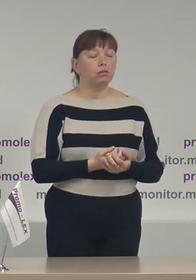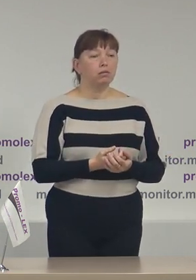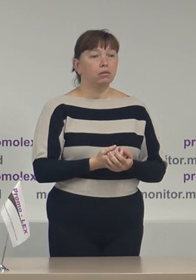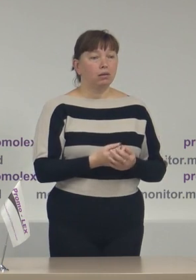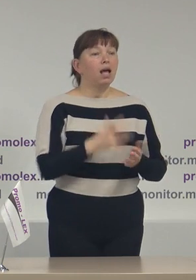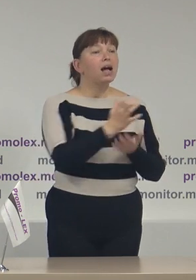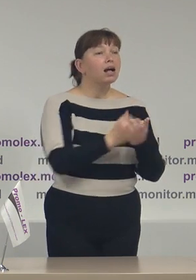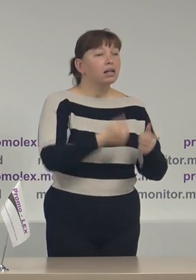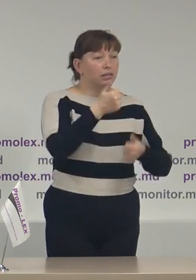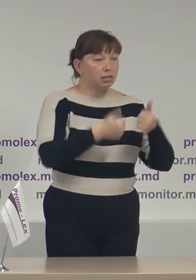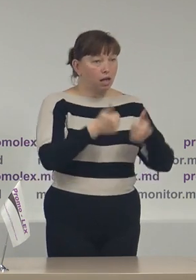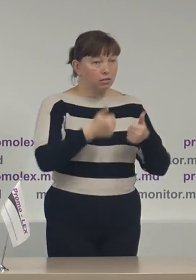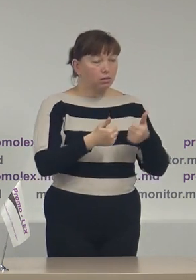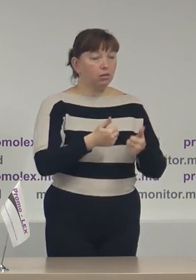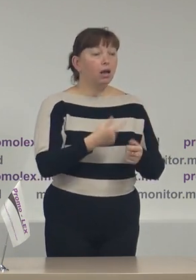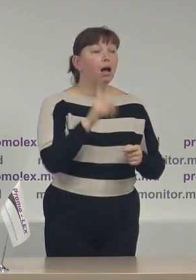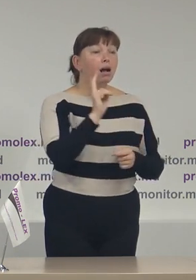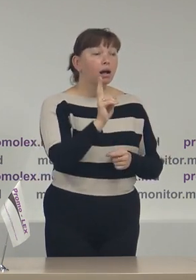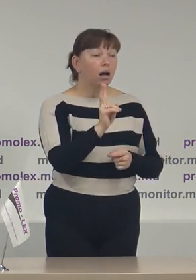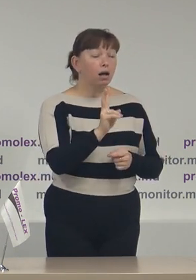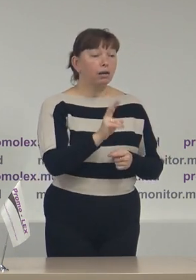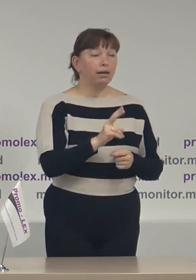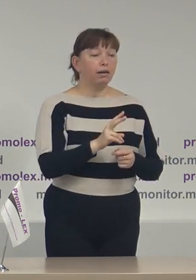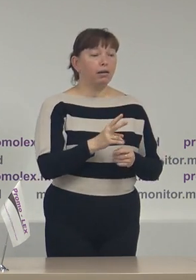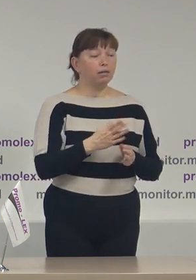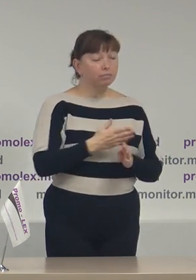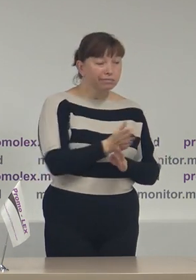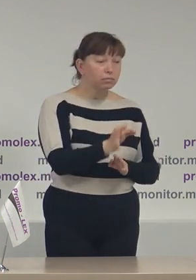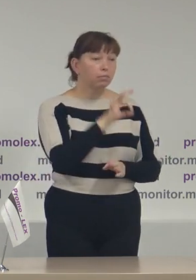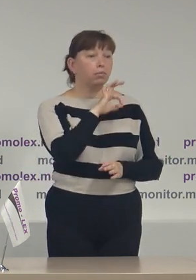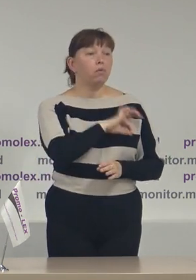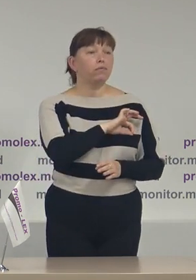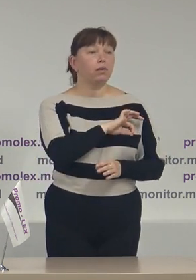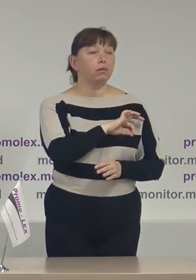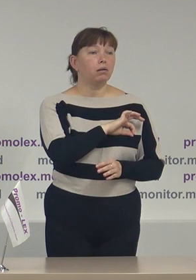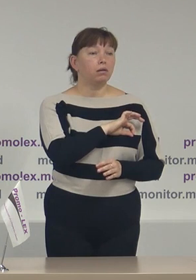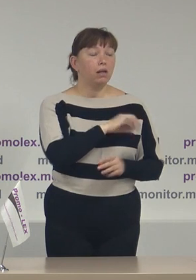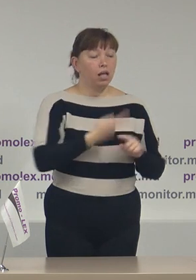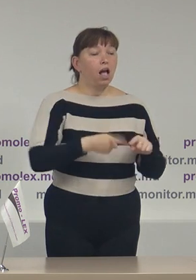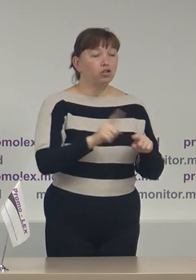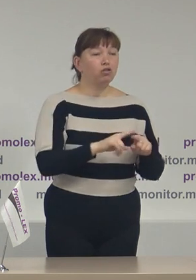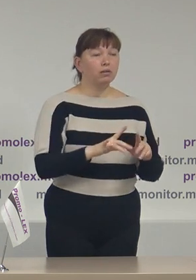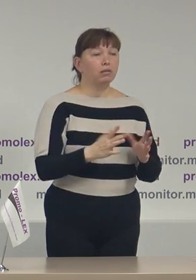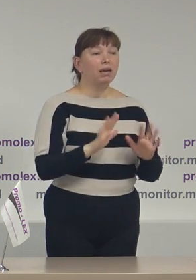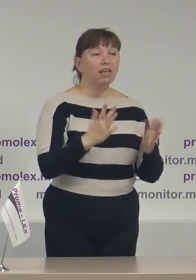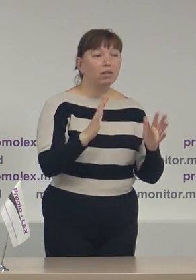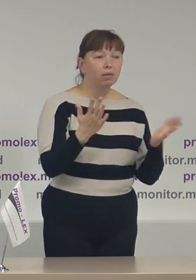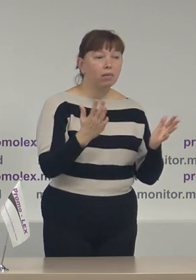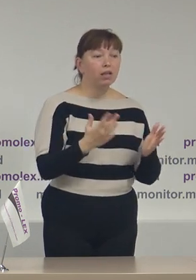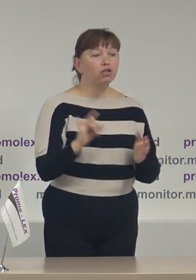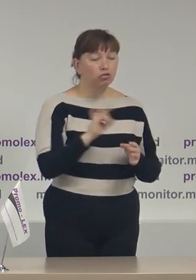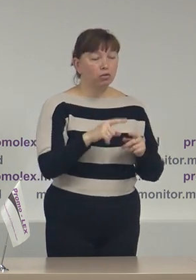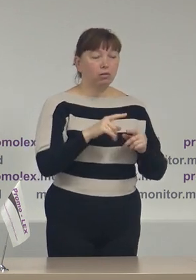candidații care care indirect profită de aceste evenimente și fac